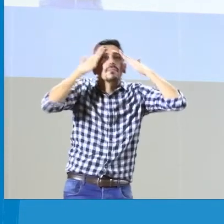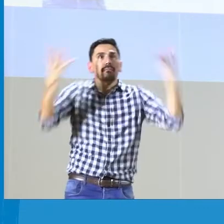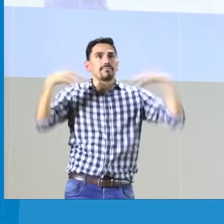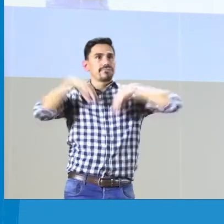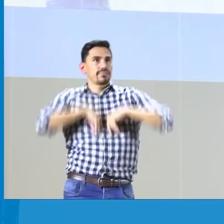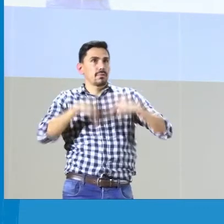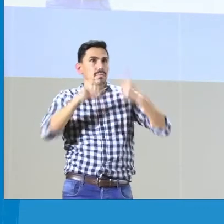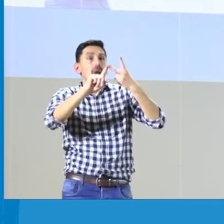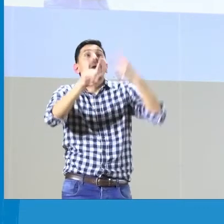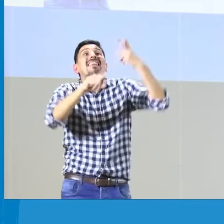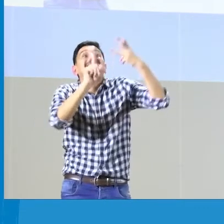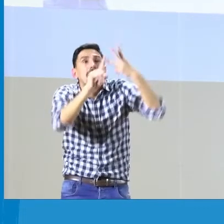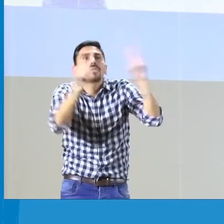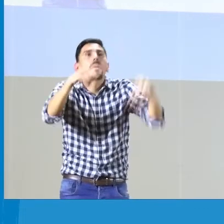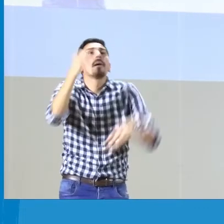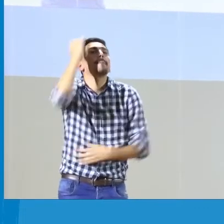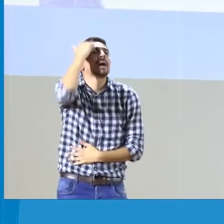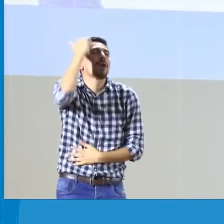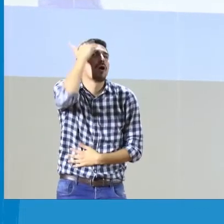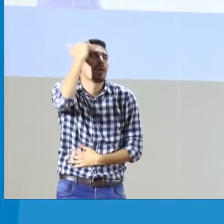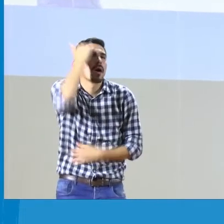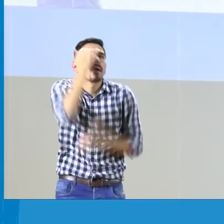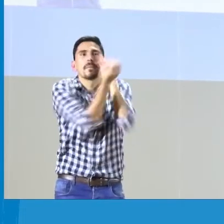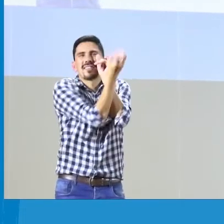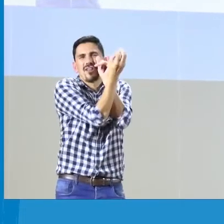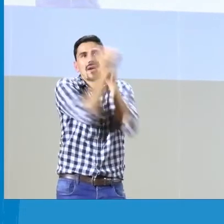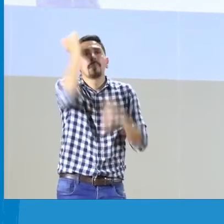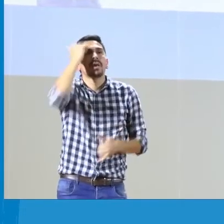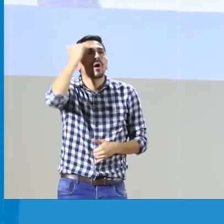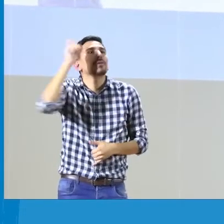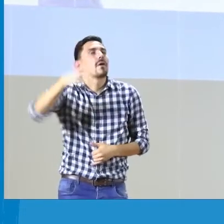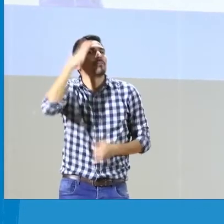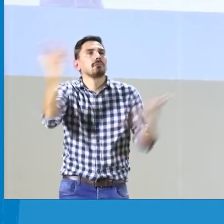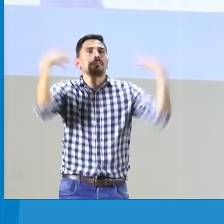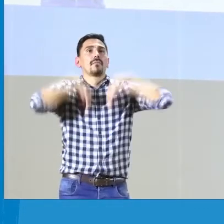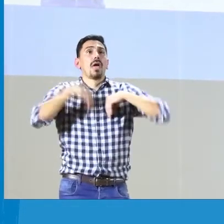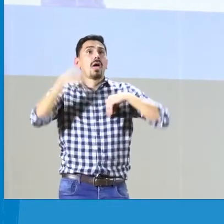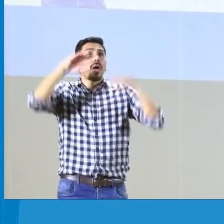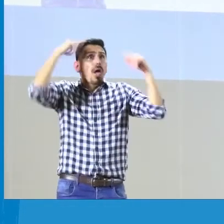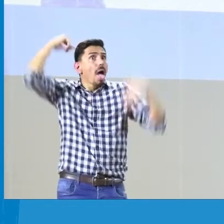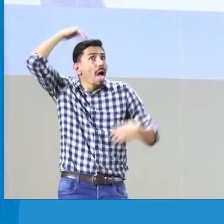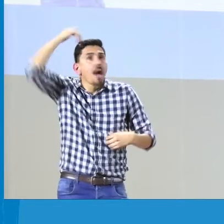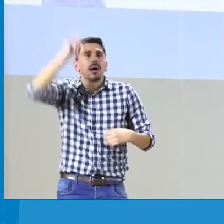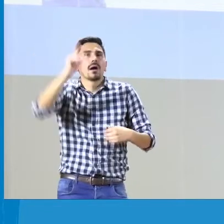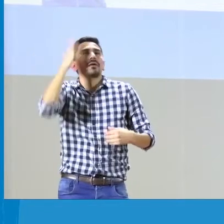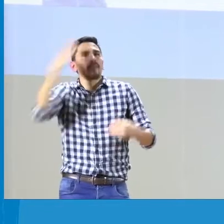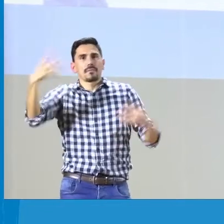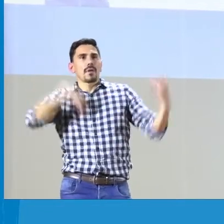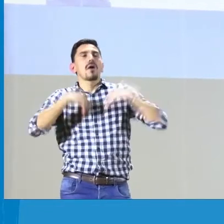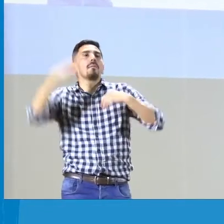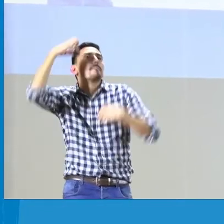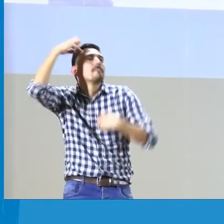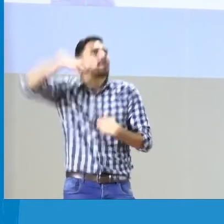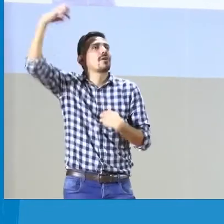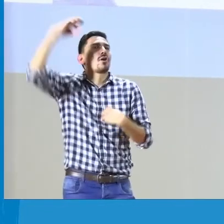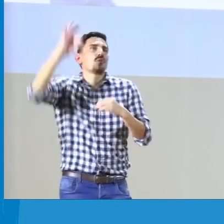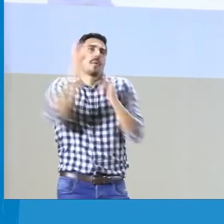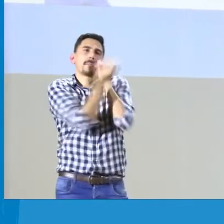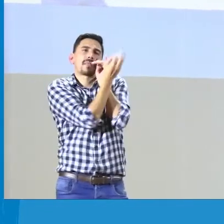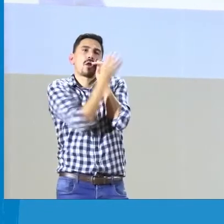que pues obviamente tenga unos niveles súper altos en cada una de las lenguas, pero sí debe ser competente. También